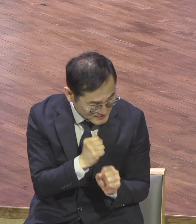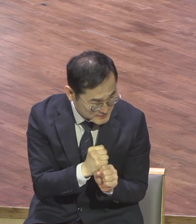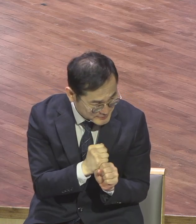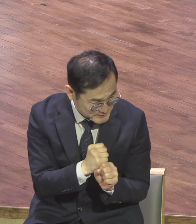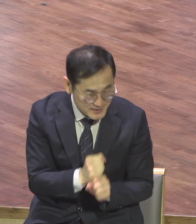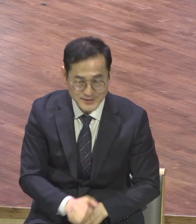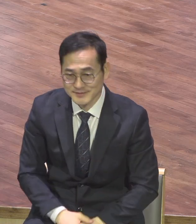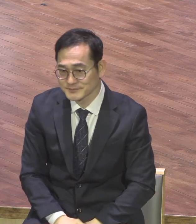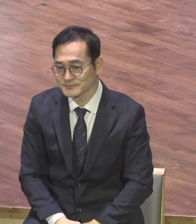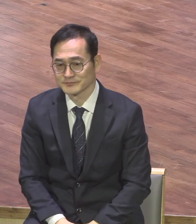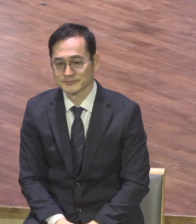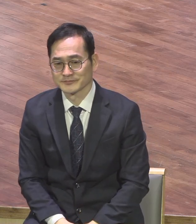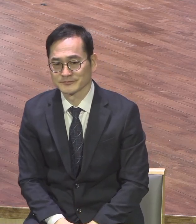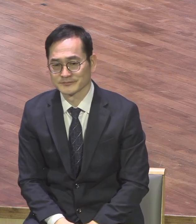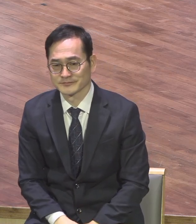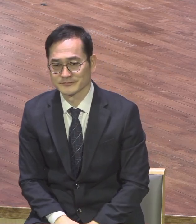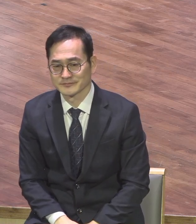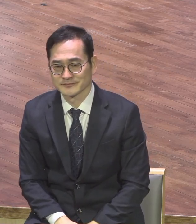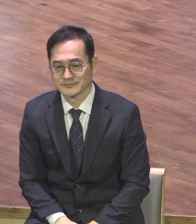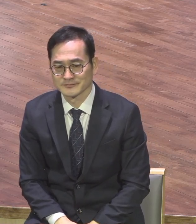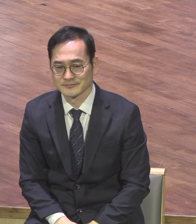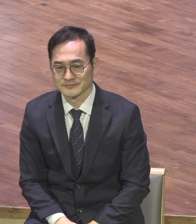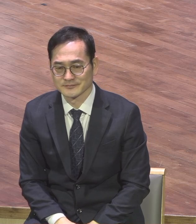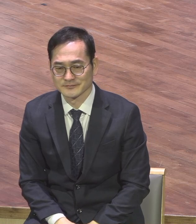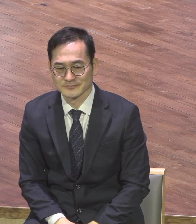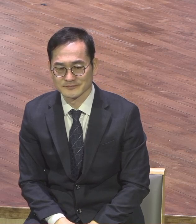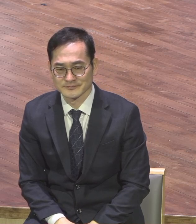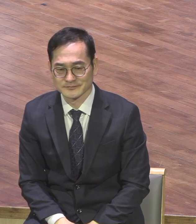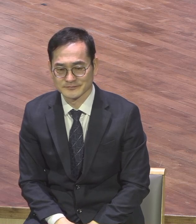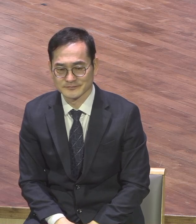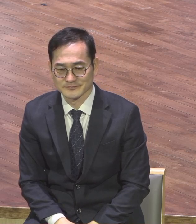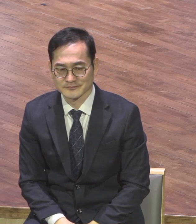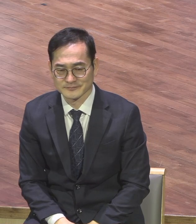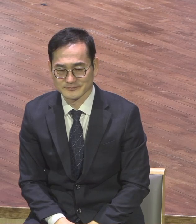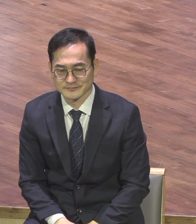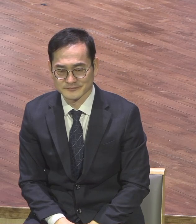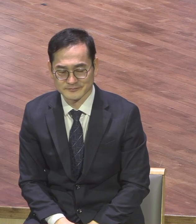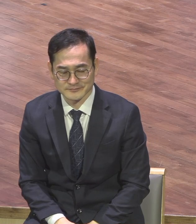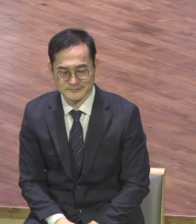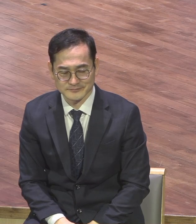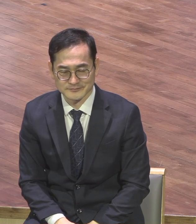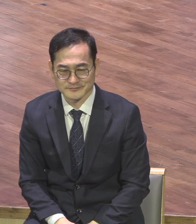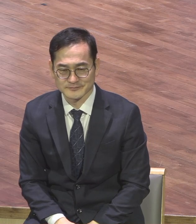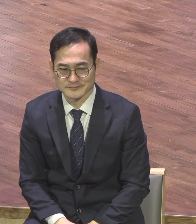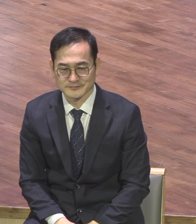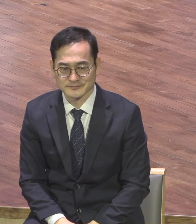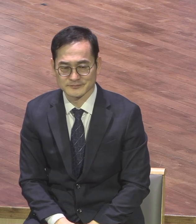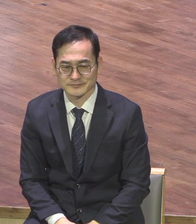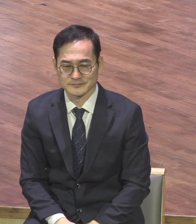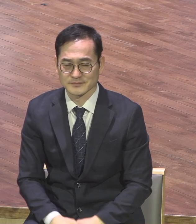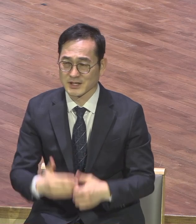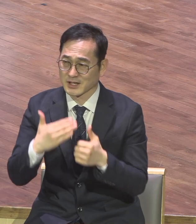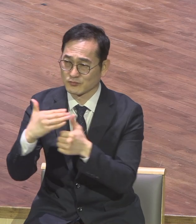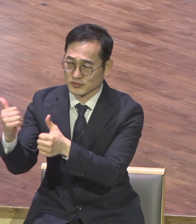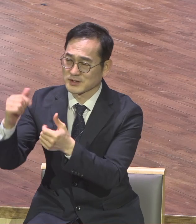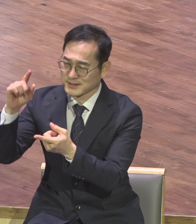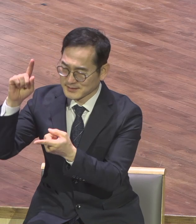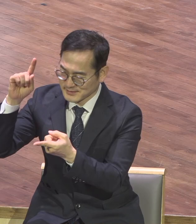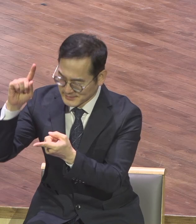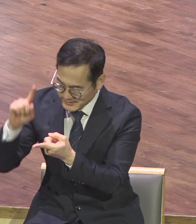말씀 가지고 불호심에 합당한 언약공동체라는